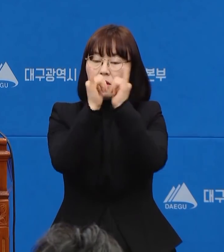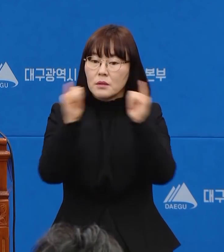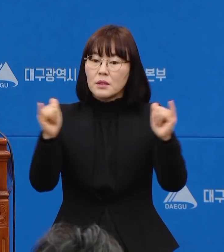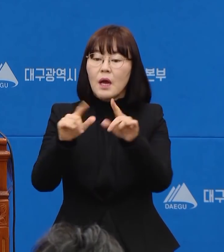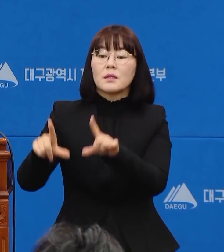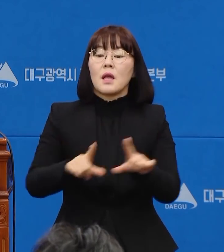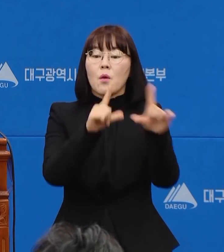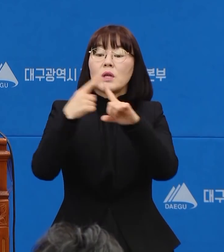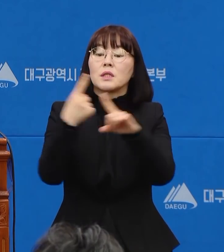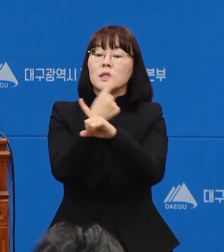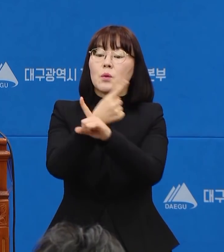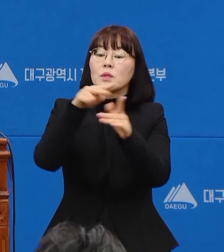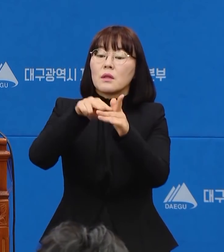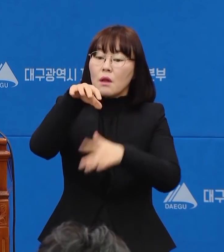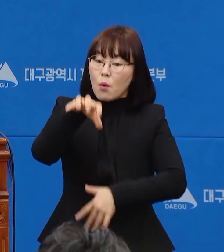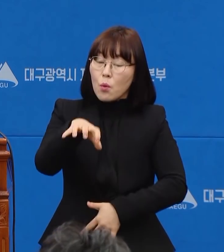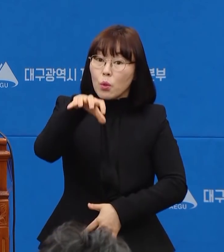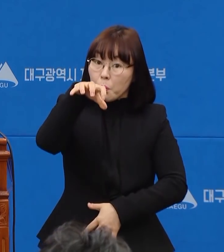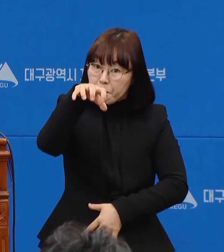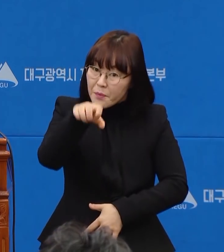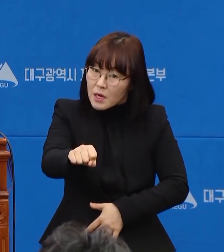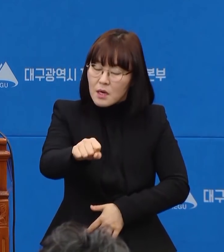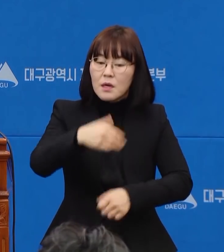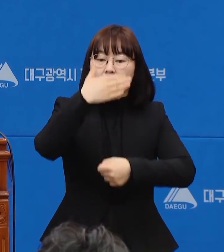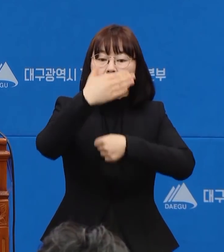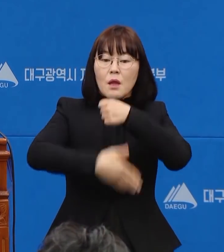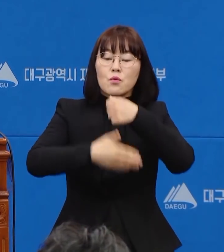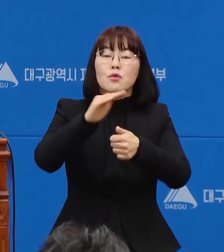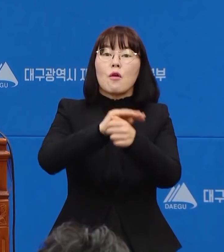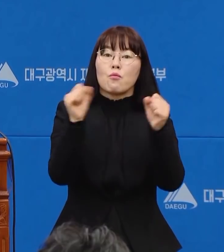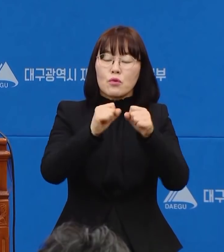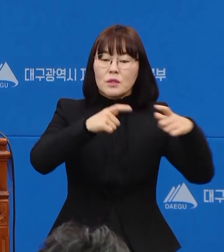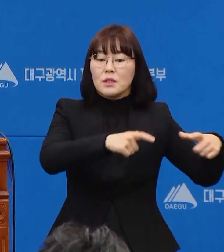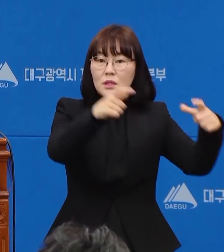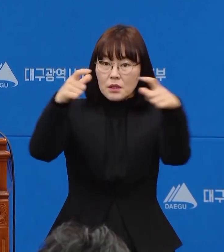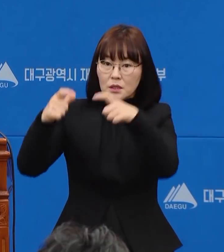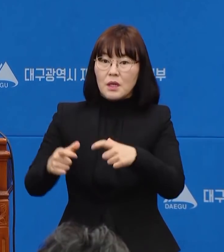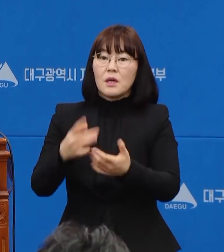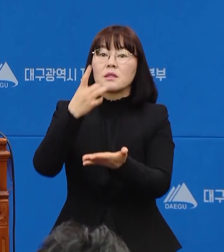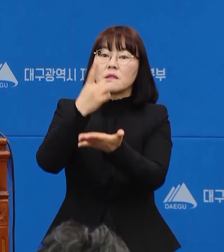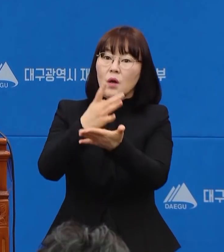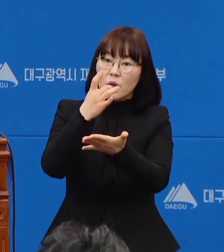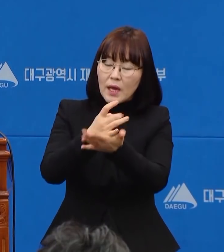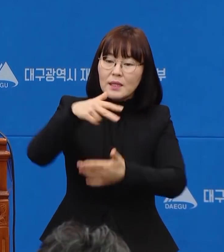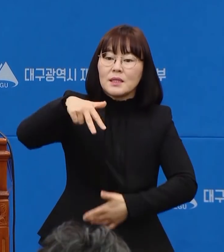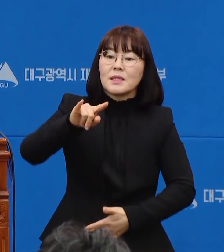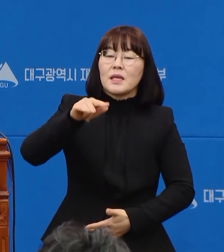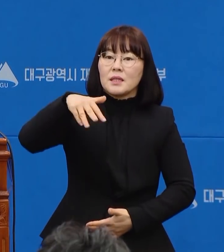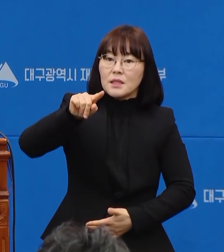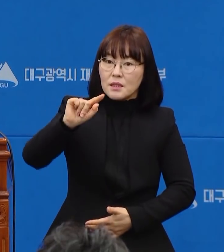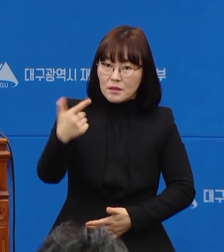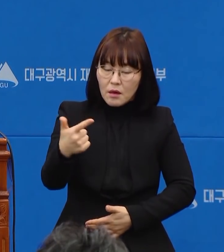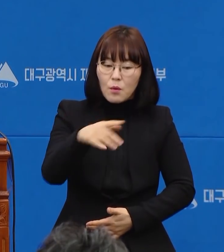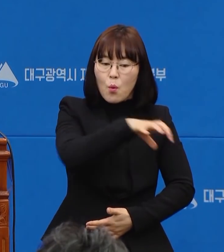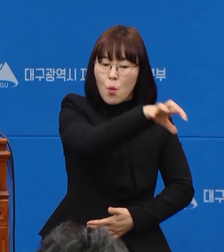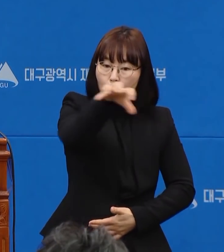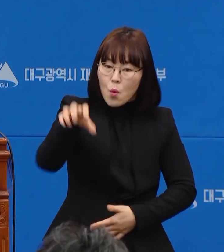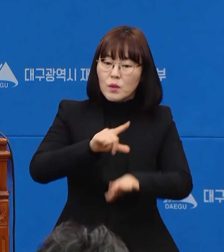생활치료센터를 확보하는데 대구, 경북을 비롯해 천안, 제천 등 많은